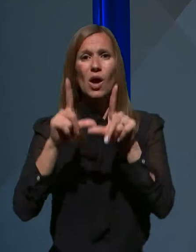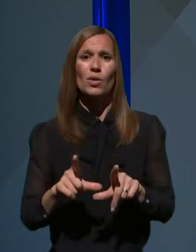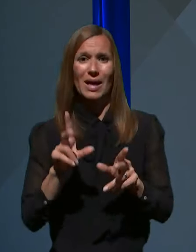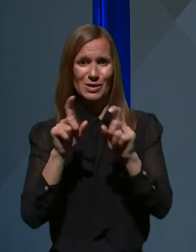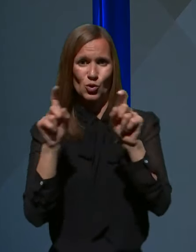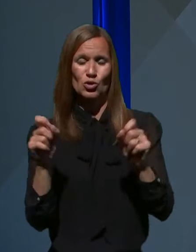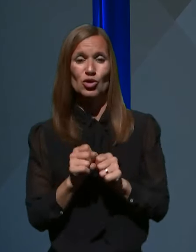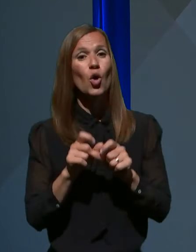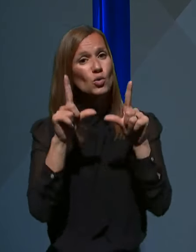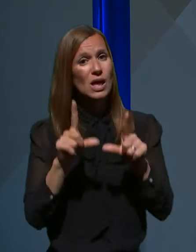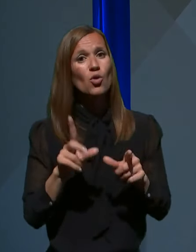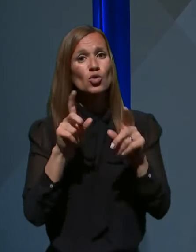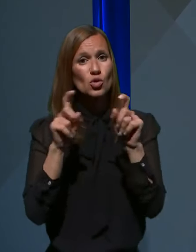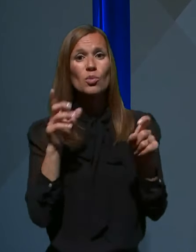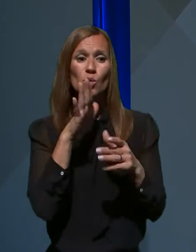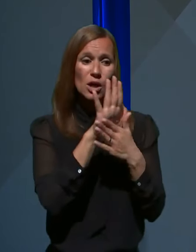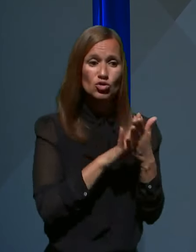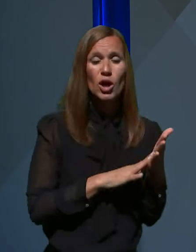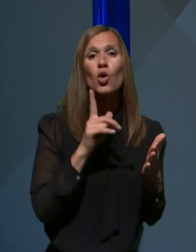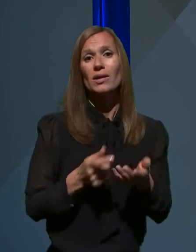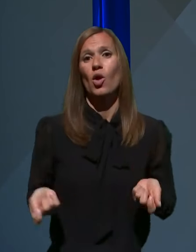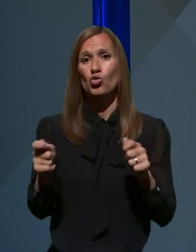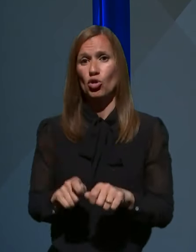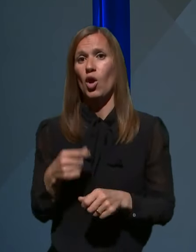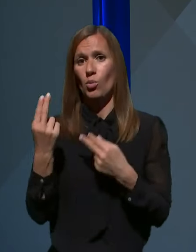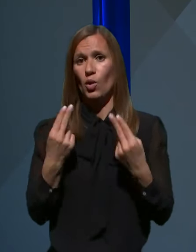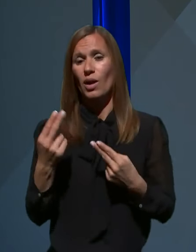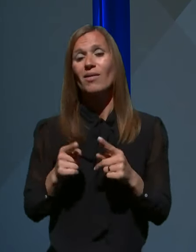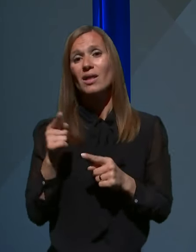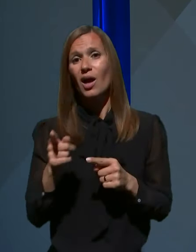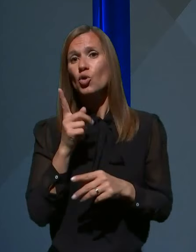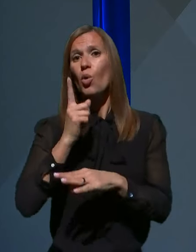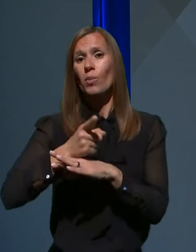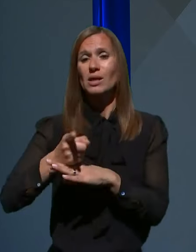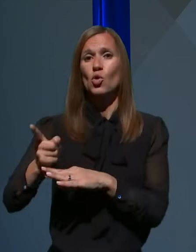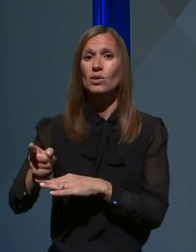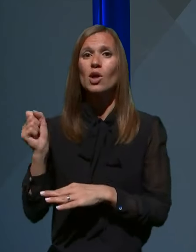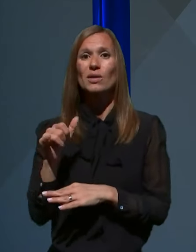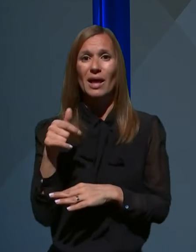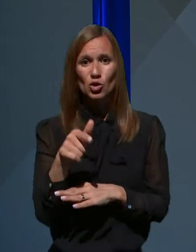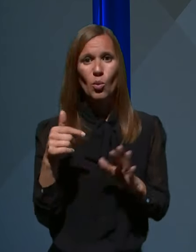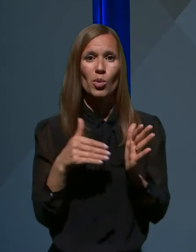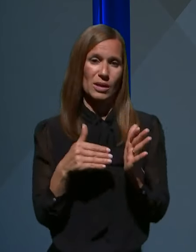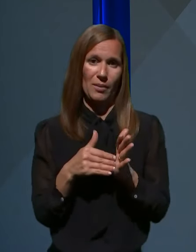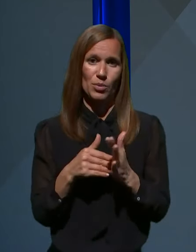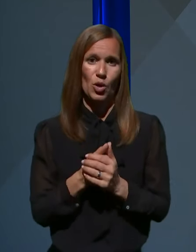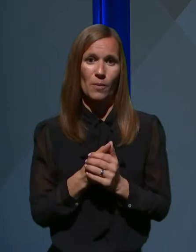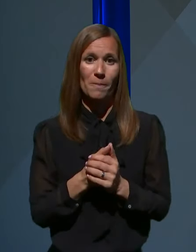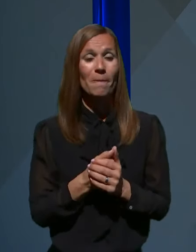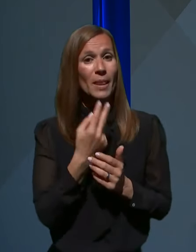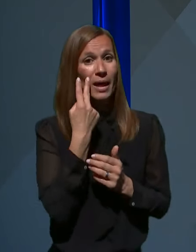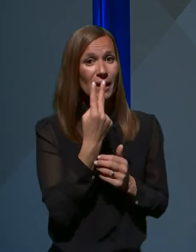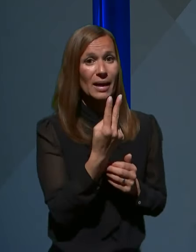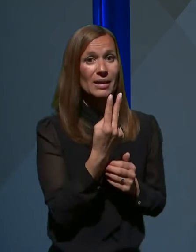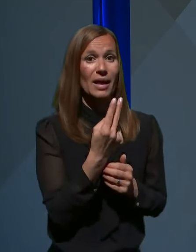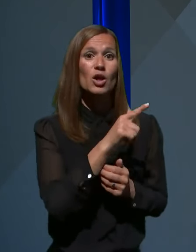Ustavno sodišče bo začelo in končalo obravnavo, takrat, ko bo presodilo, da je to potrebno. Kar zadeva pa